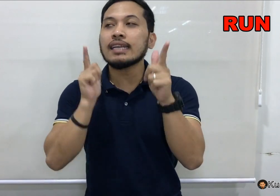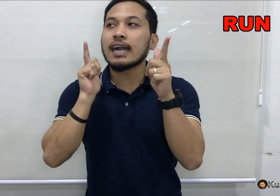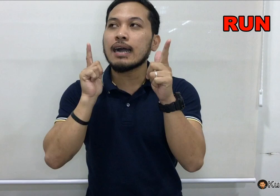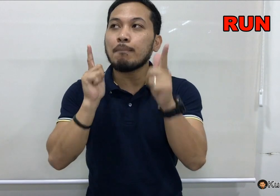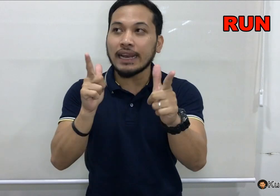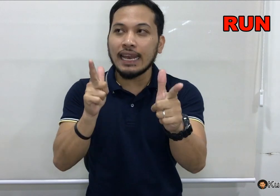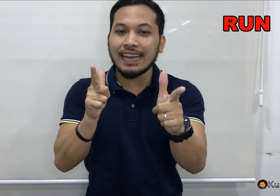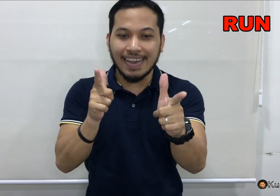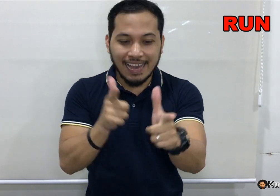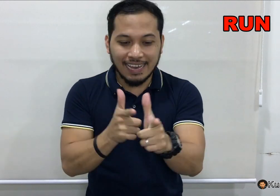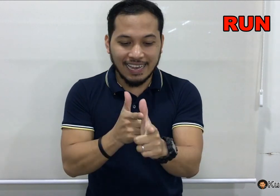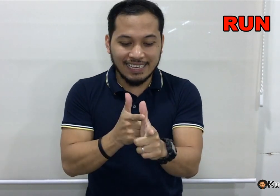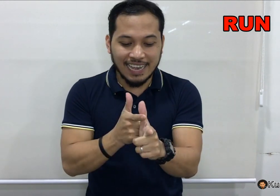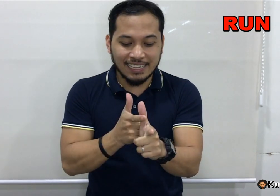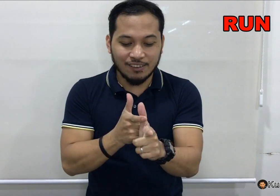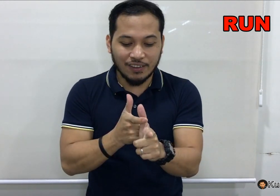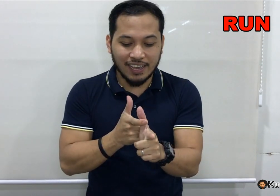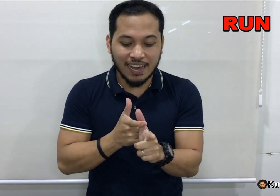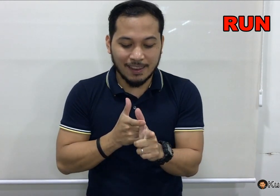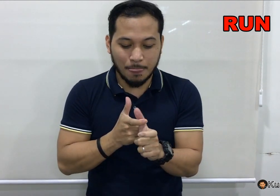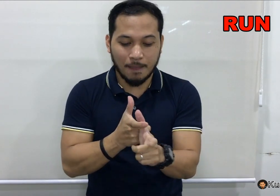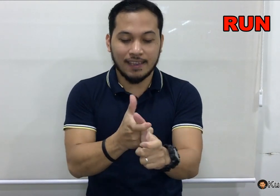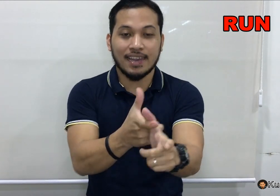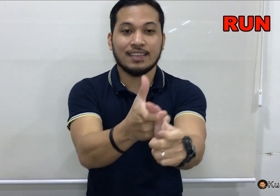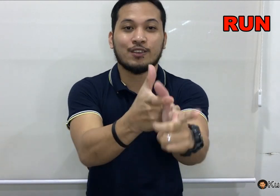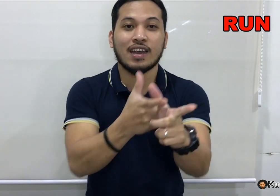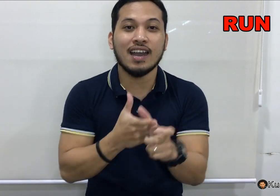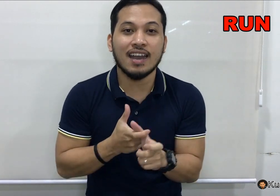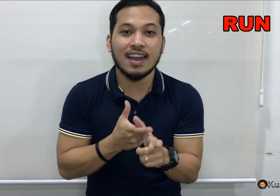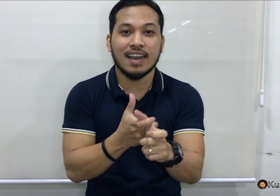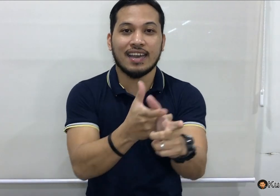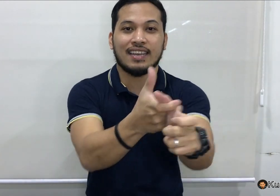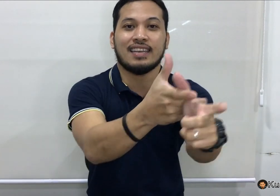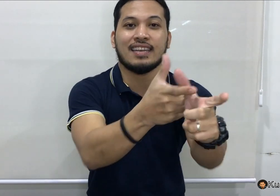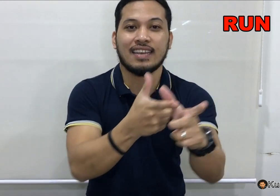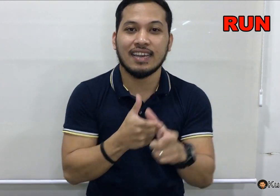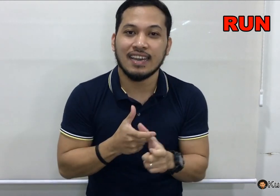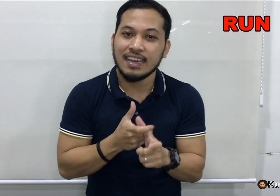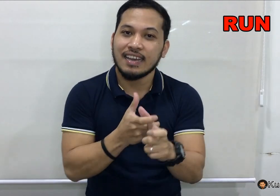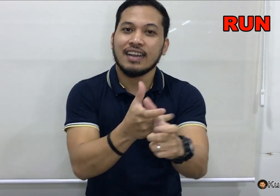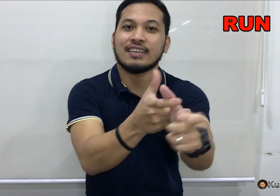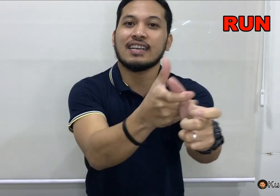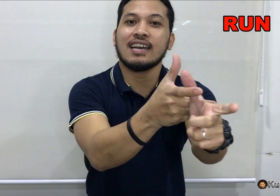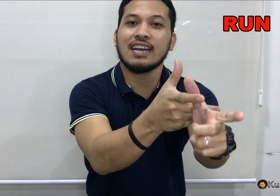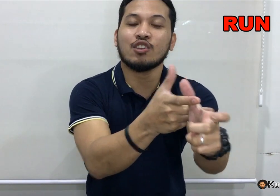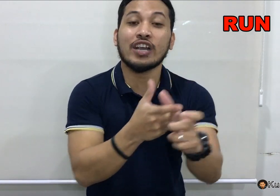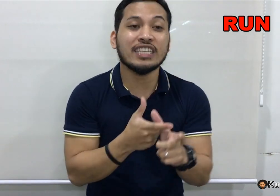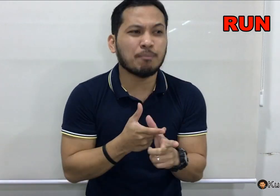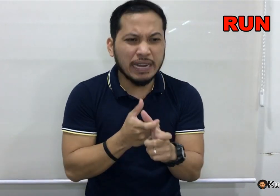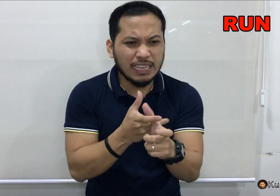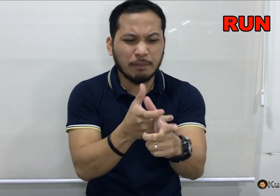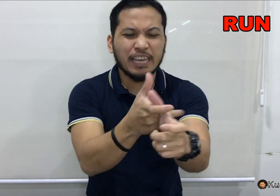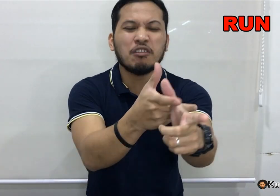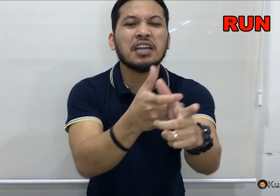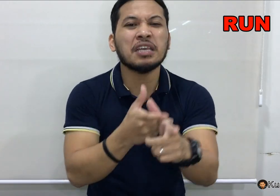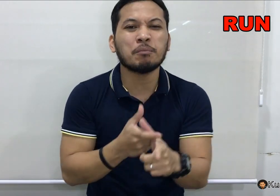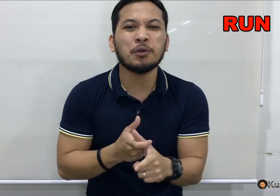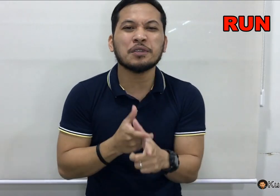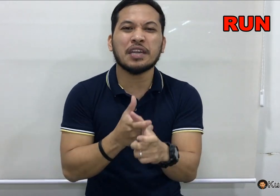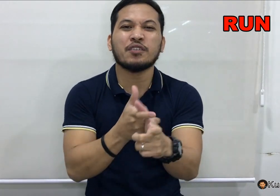Parang nakabaril ka. Ganyan. Okay, run. Ayan. Run. Run. Or sprint. Pareho lang din po yung sign